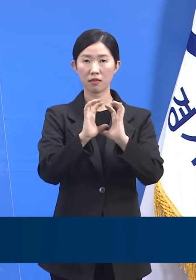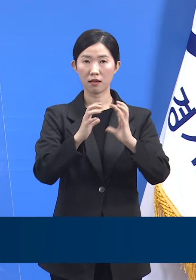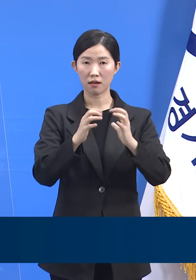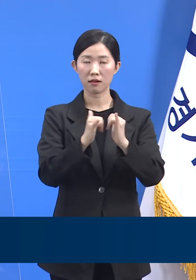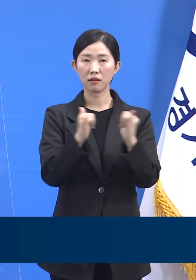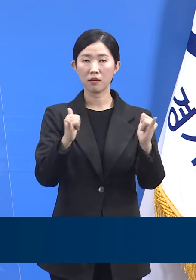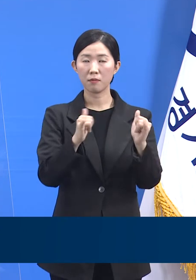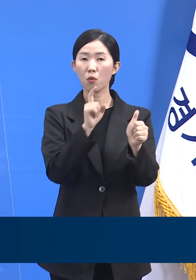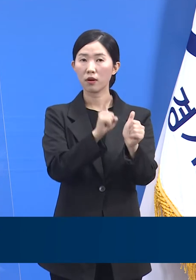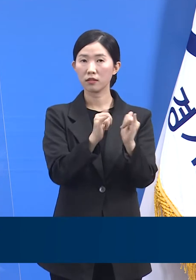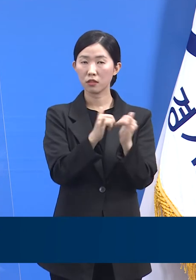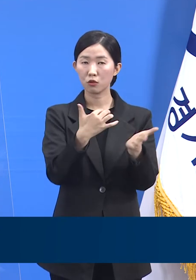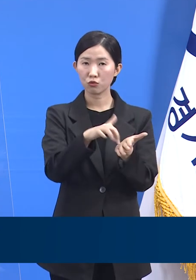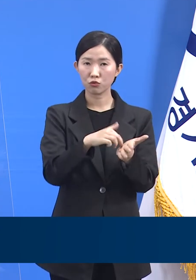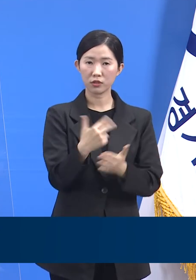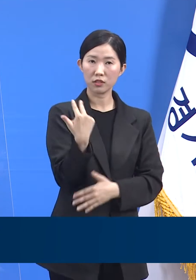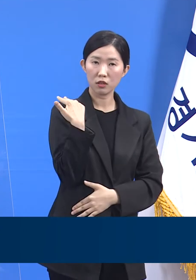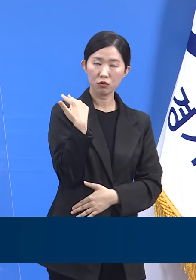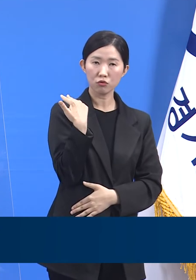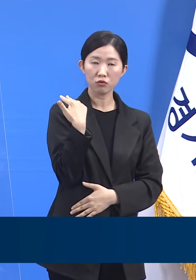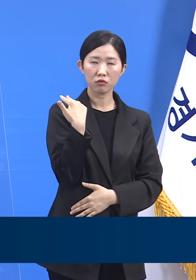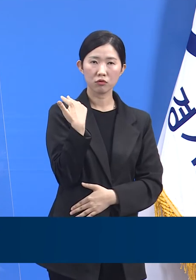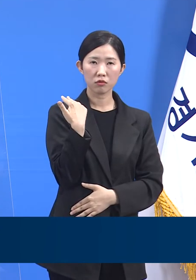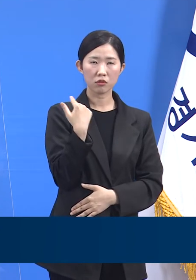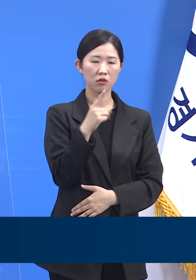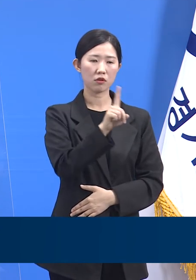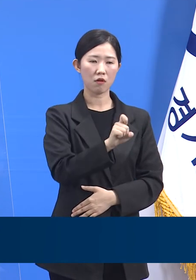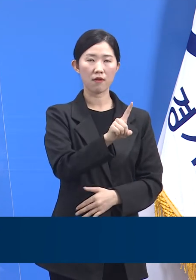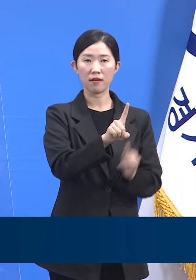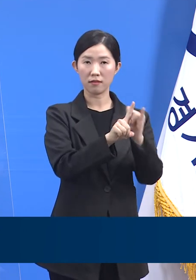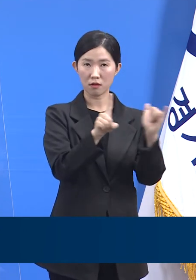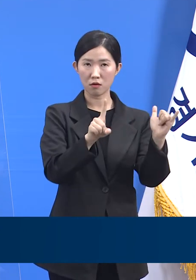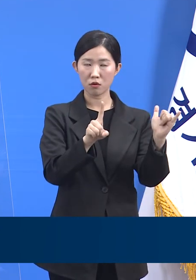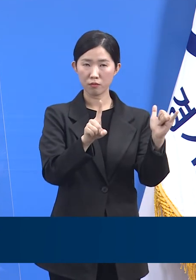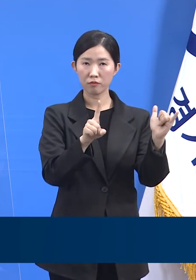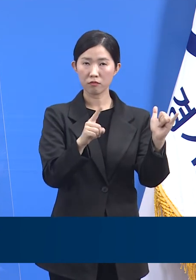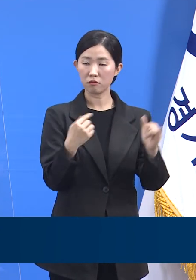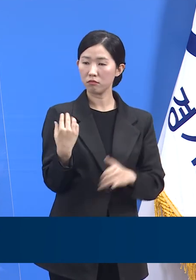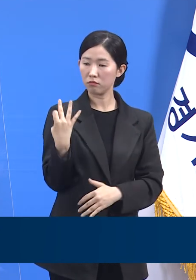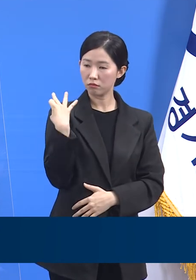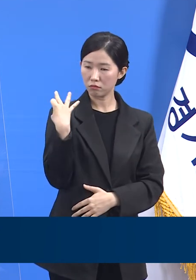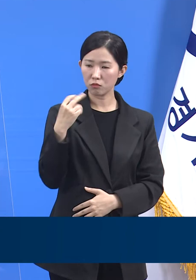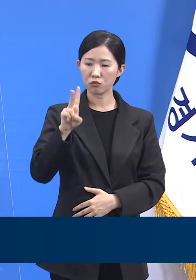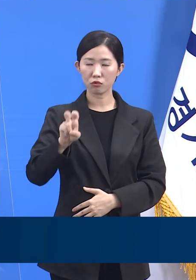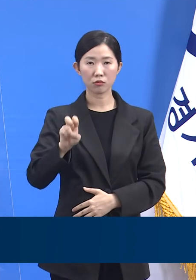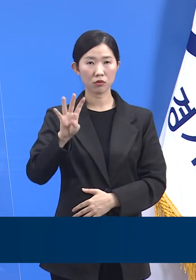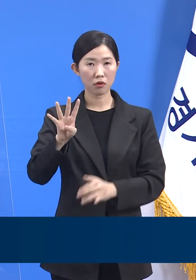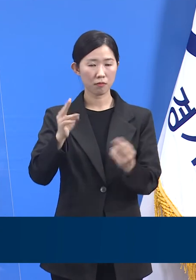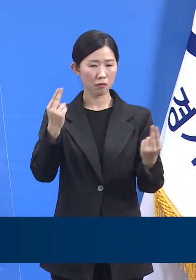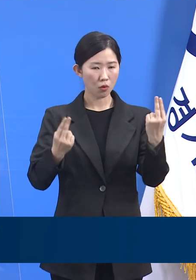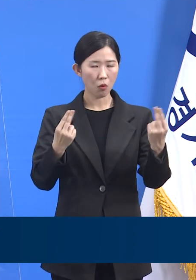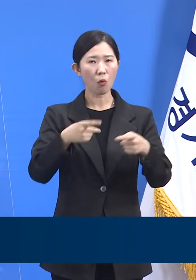일평균 11명으로 그 전주 24명 대비 절반 이상 감소했습니다.